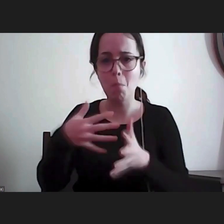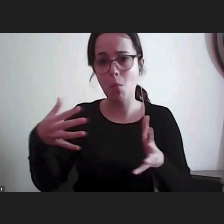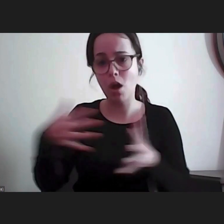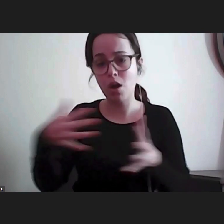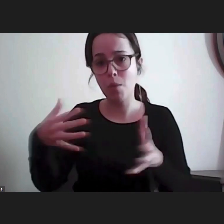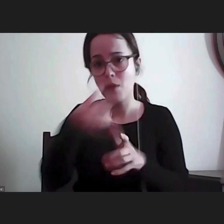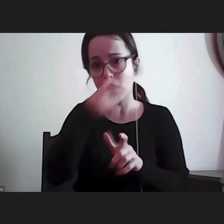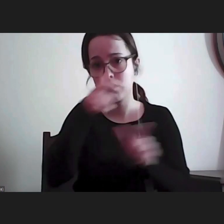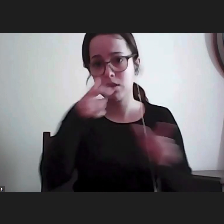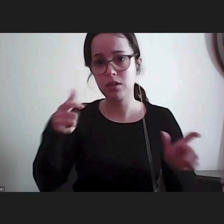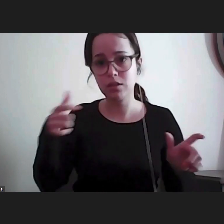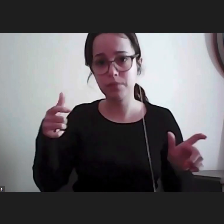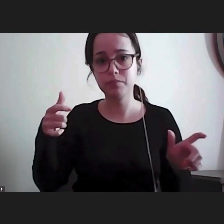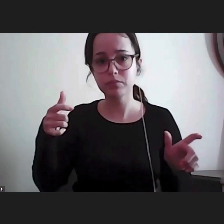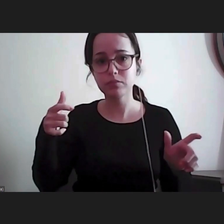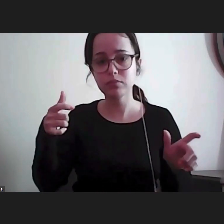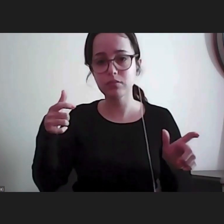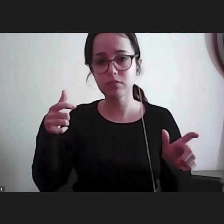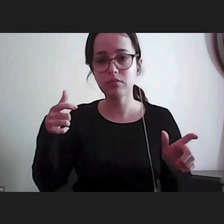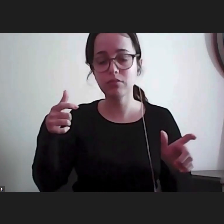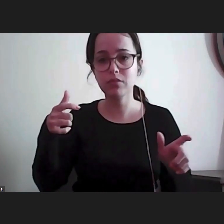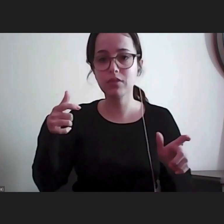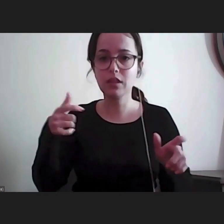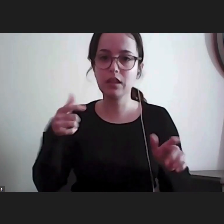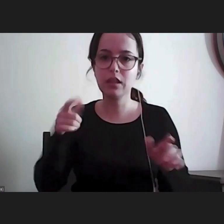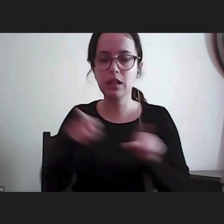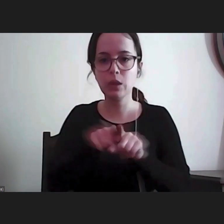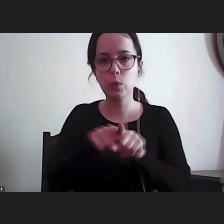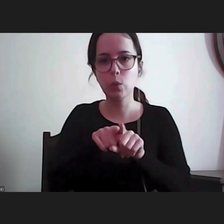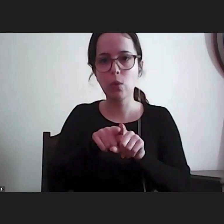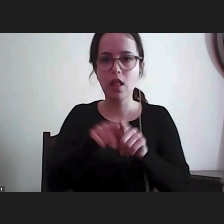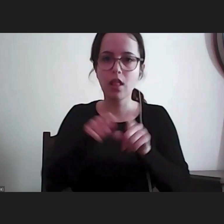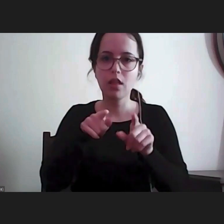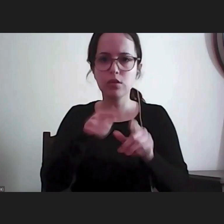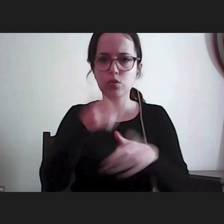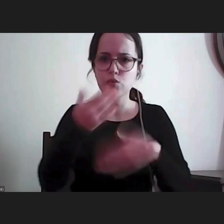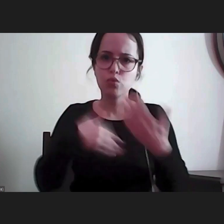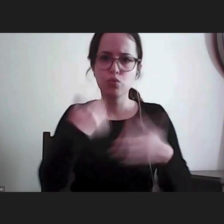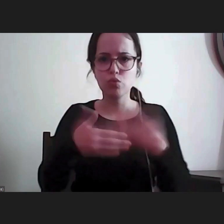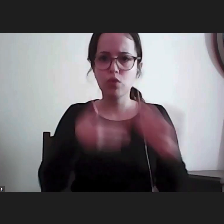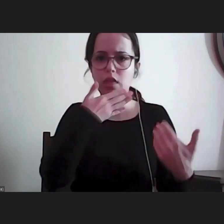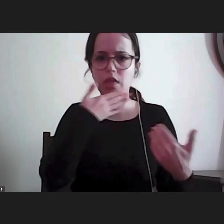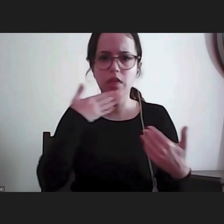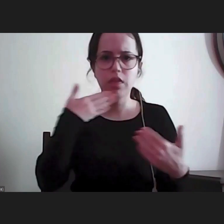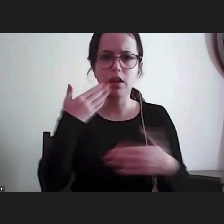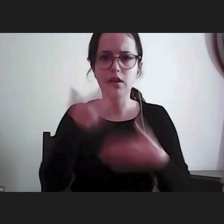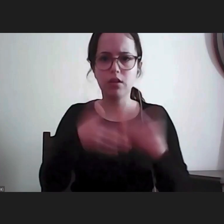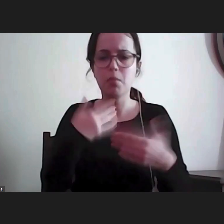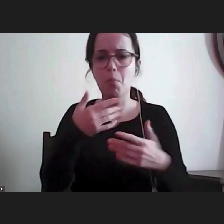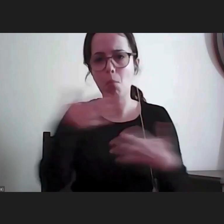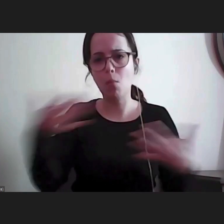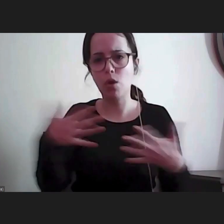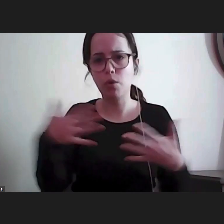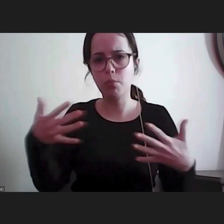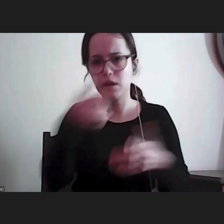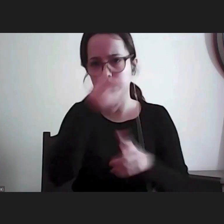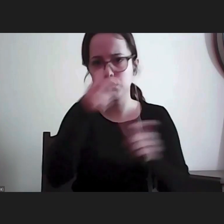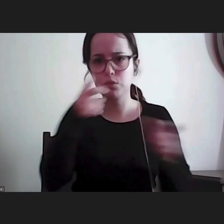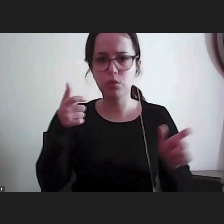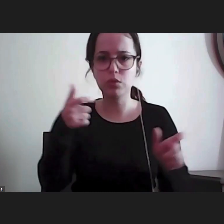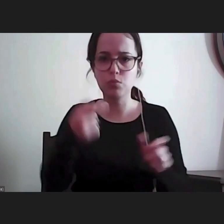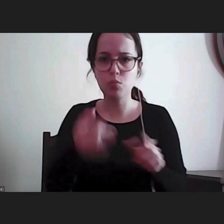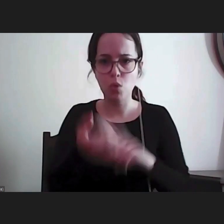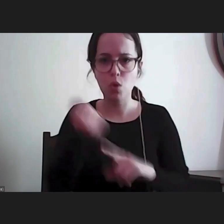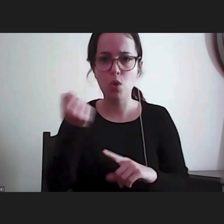e ainda bem se move com grande à vontade, portanto, não só essas populações mais carenciadas, mas